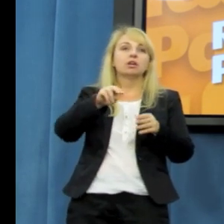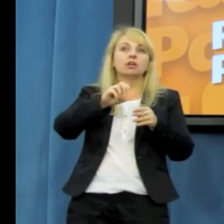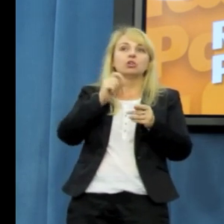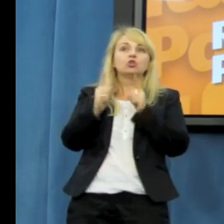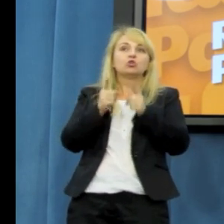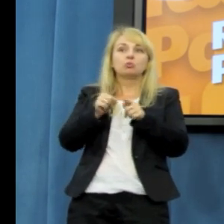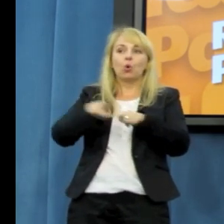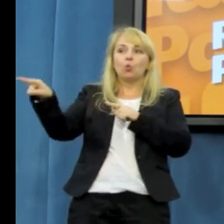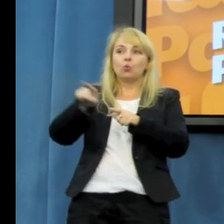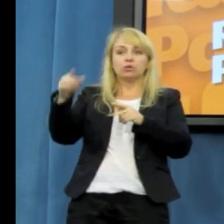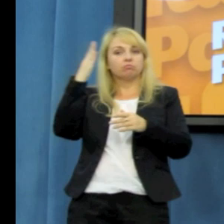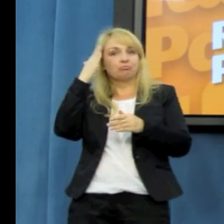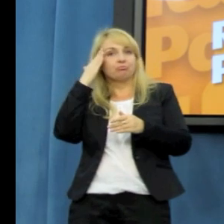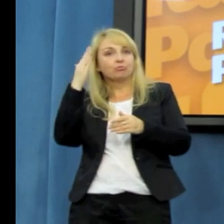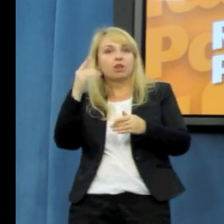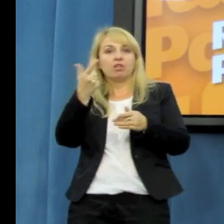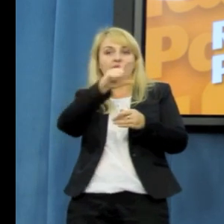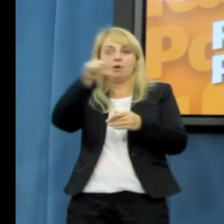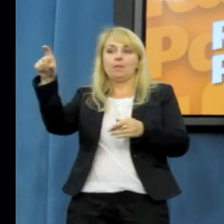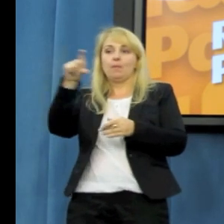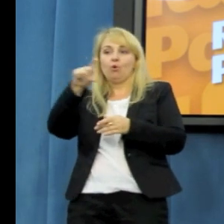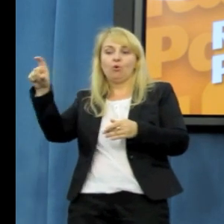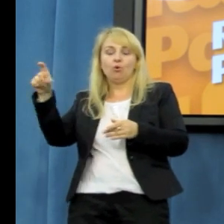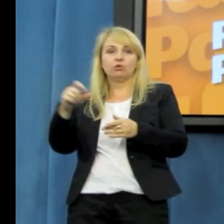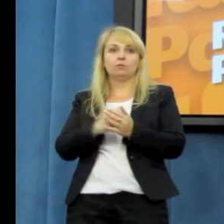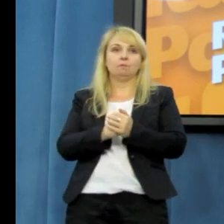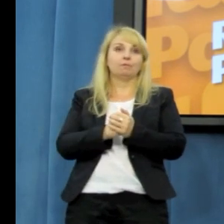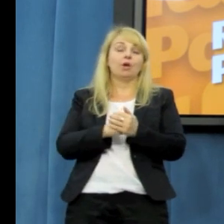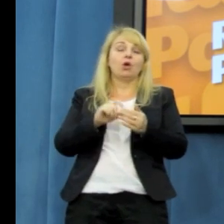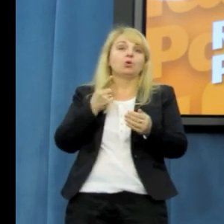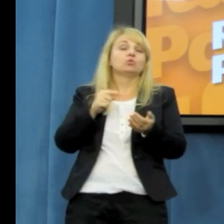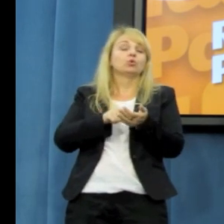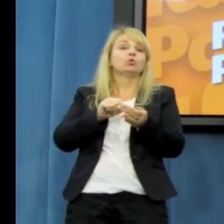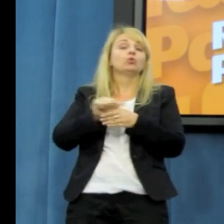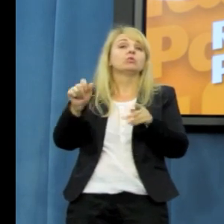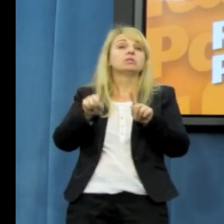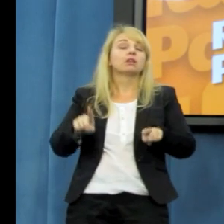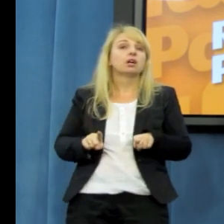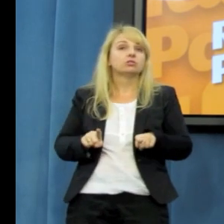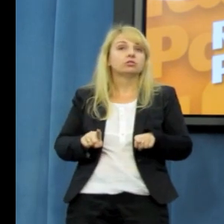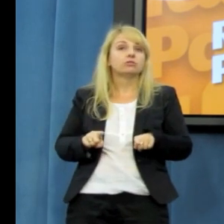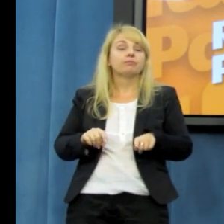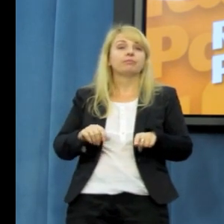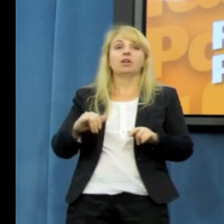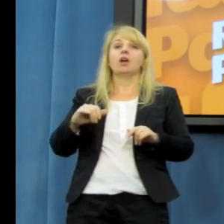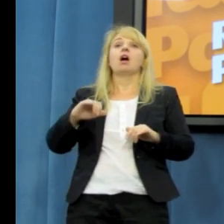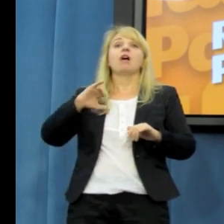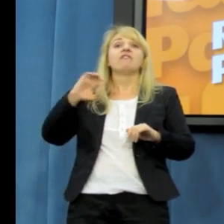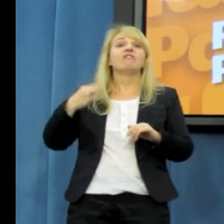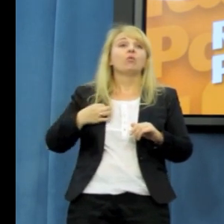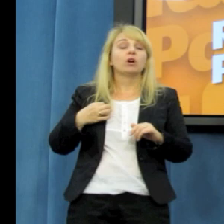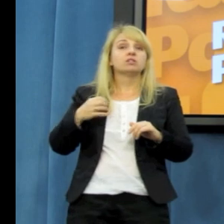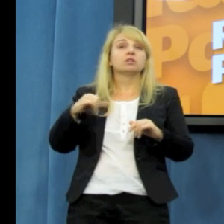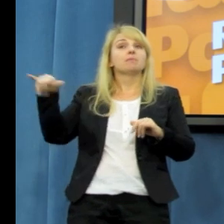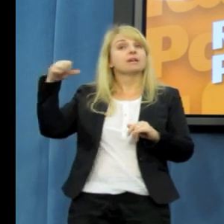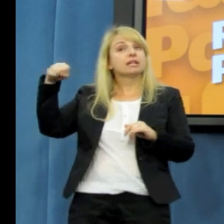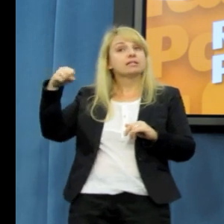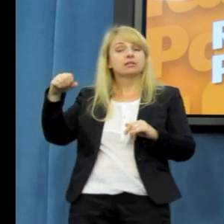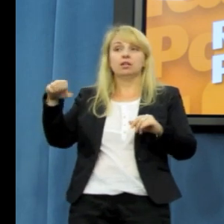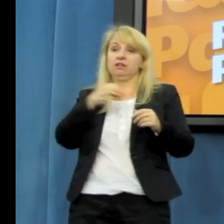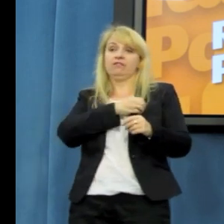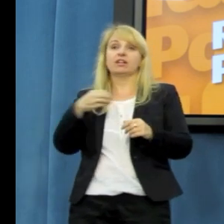świadczy o tym, że władze Warszawy, zdaje się, że przestały panować nad sytuacją.